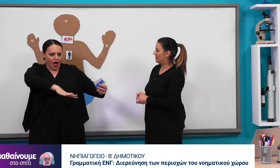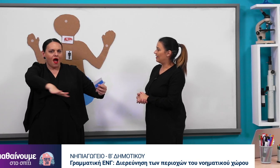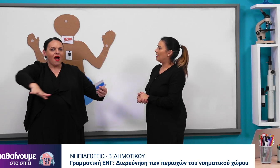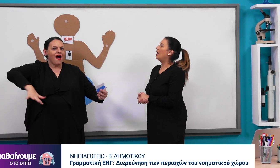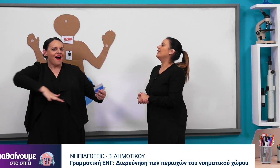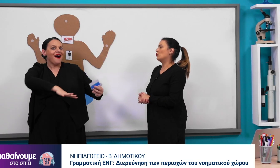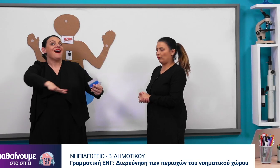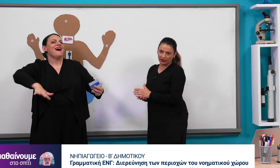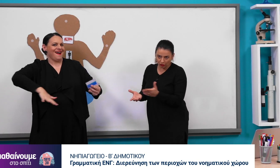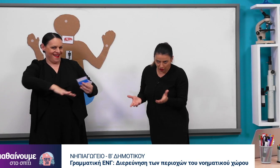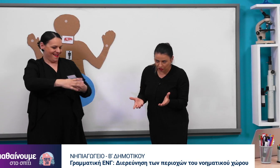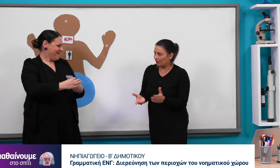Α, είναι στον ουδέτερο χώρο.